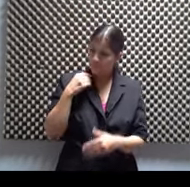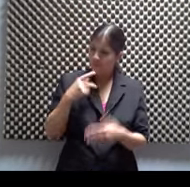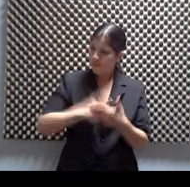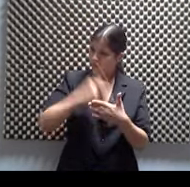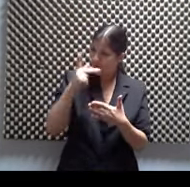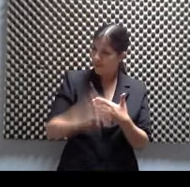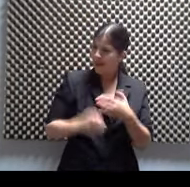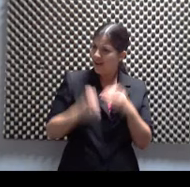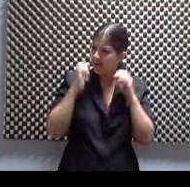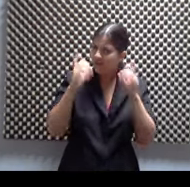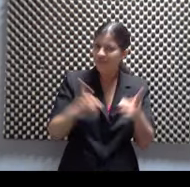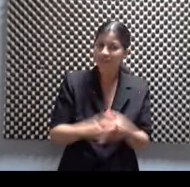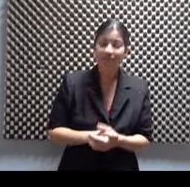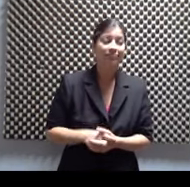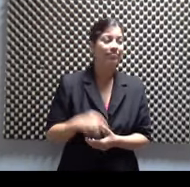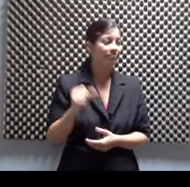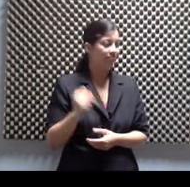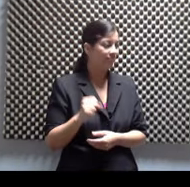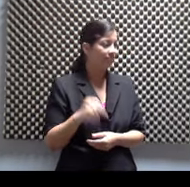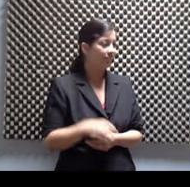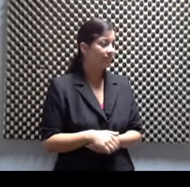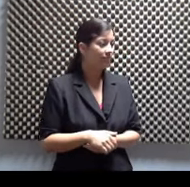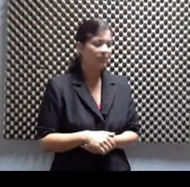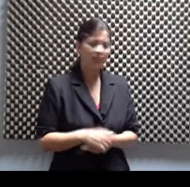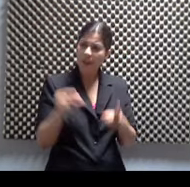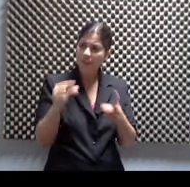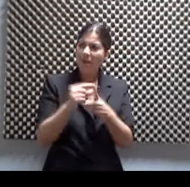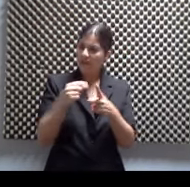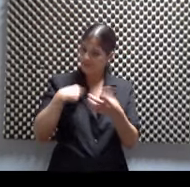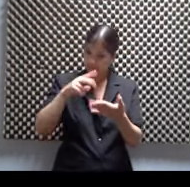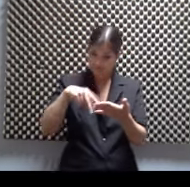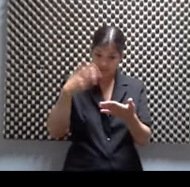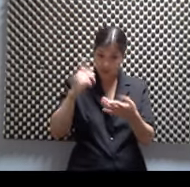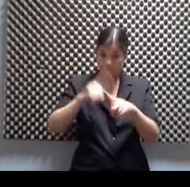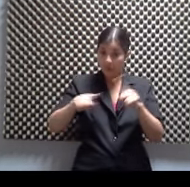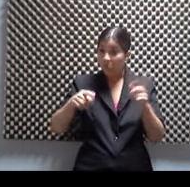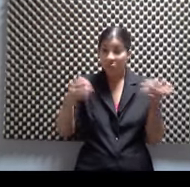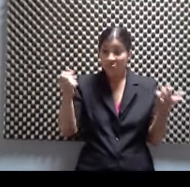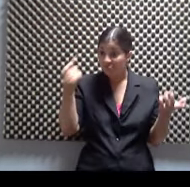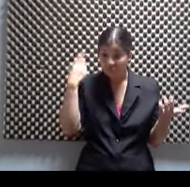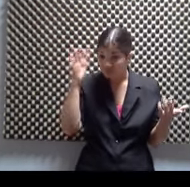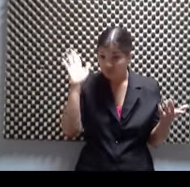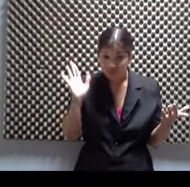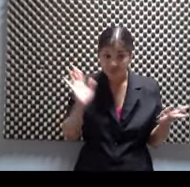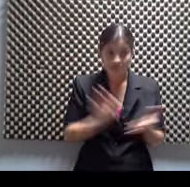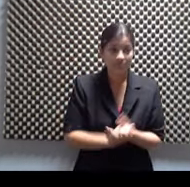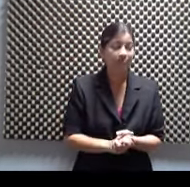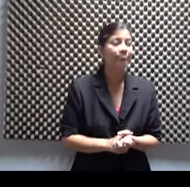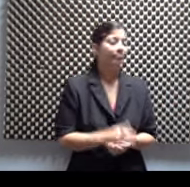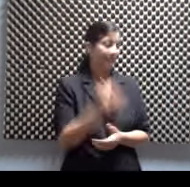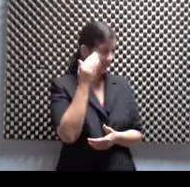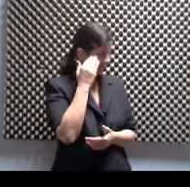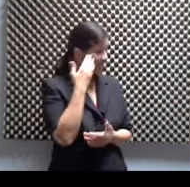divertido también. Yo había leído esa palabra, pero no sabía que era armario. para que vean lo que es la vida en el cono sur. Armario. Nada.